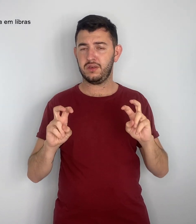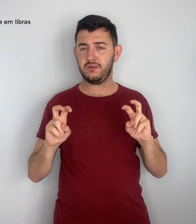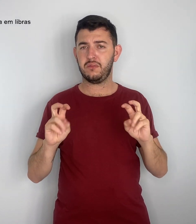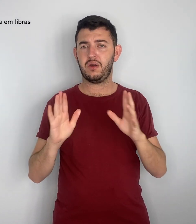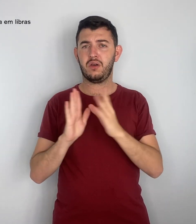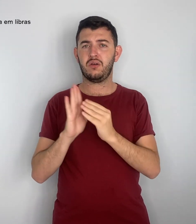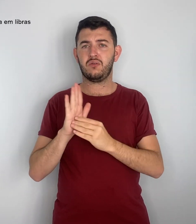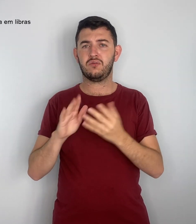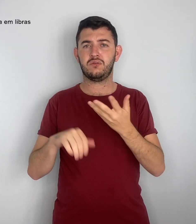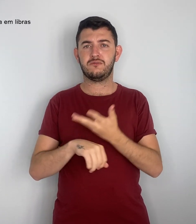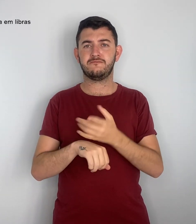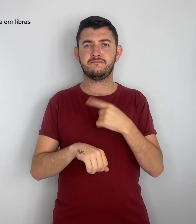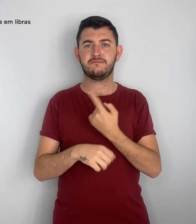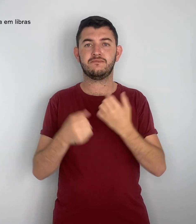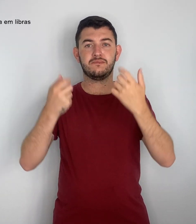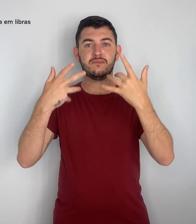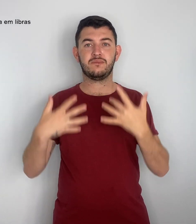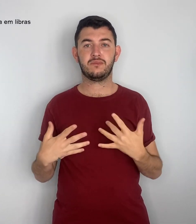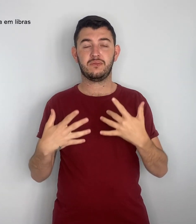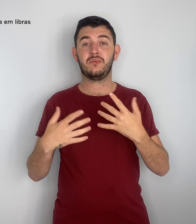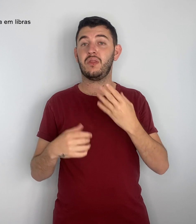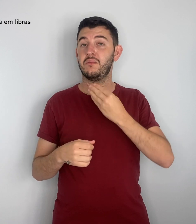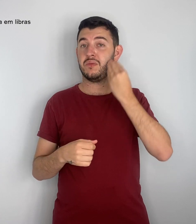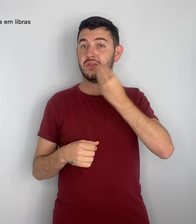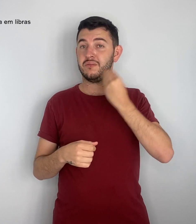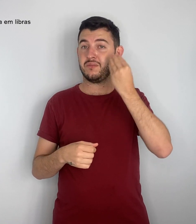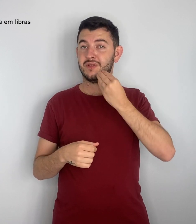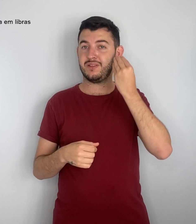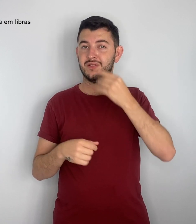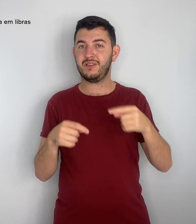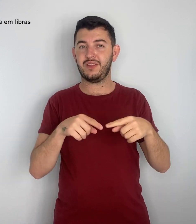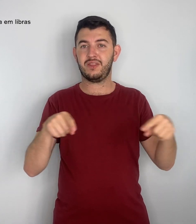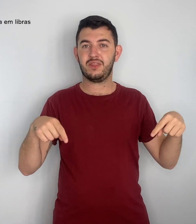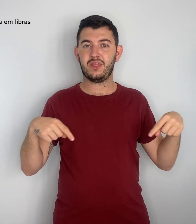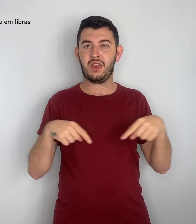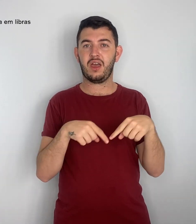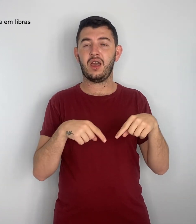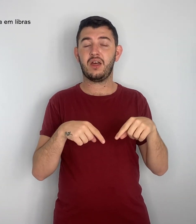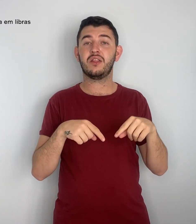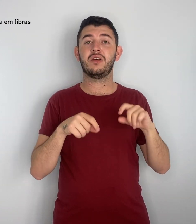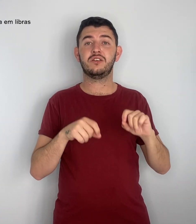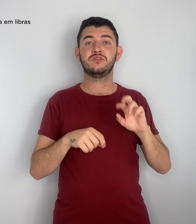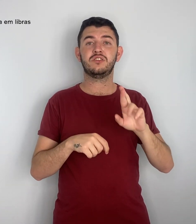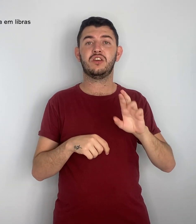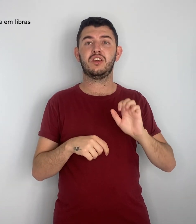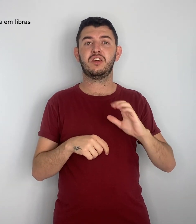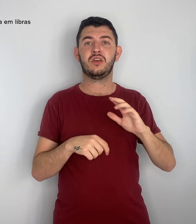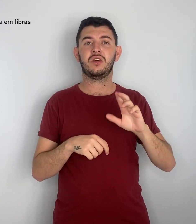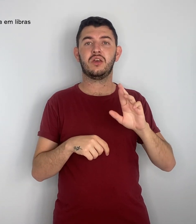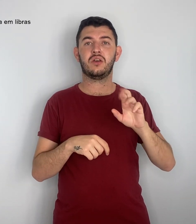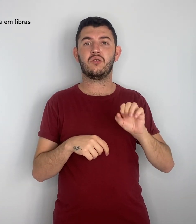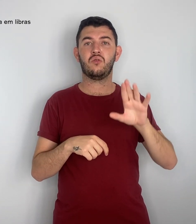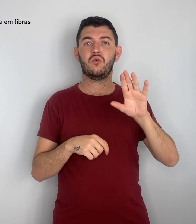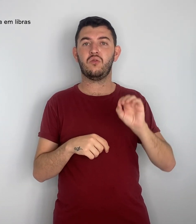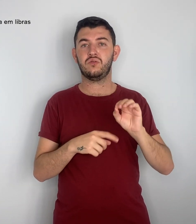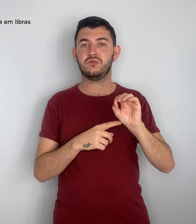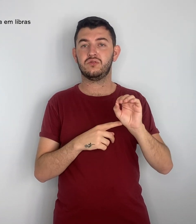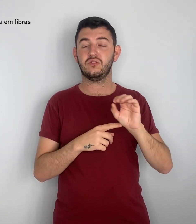sobre a bem-sucedida experiência da sala de recursos do CEF 5 do Gama, que alcança bons